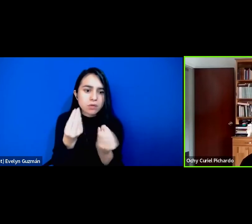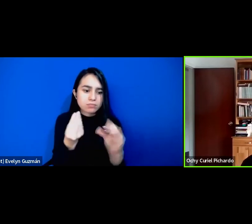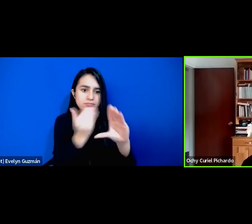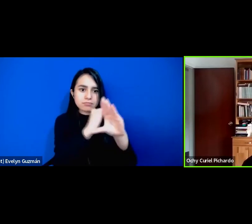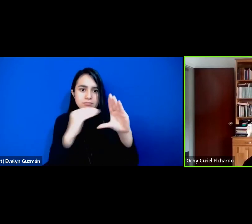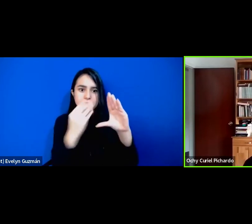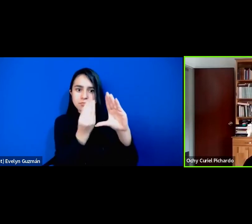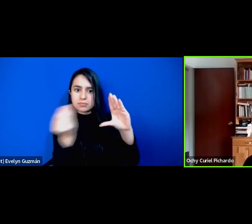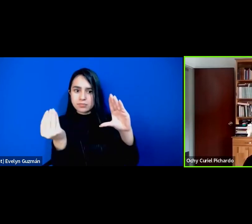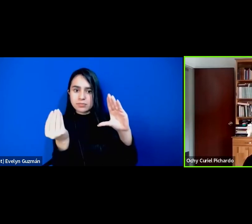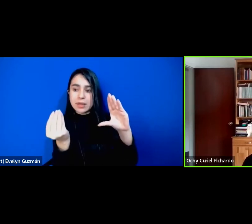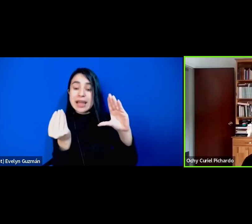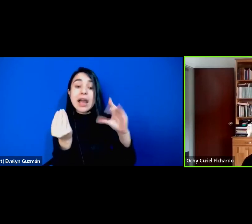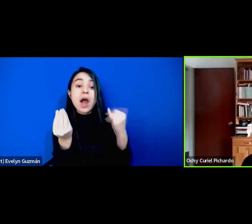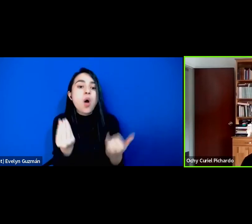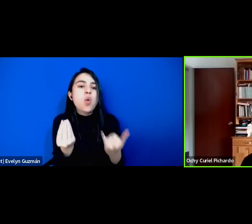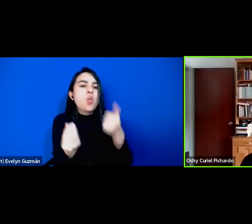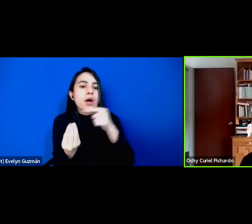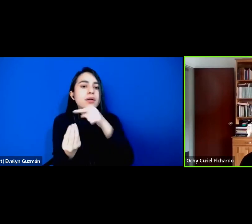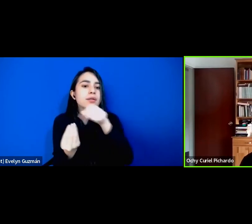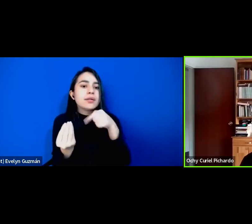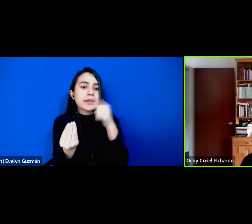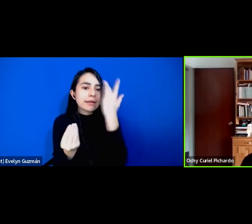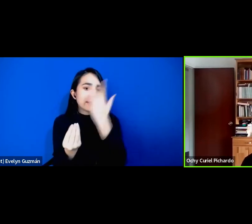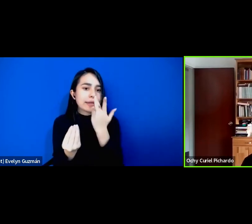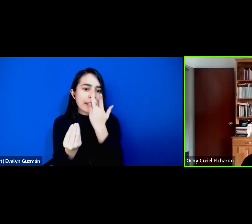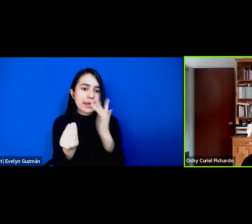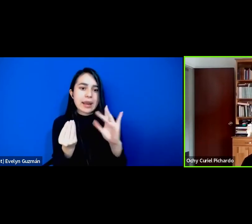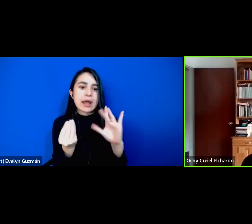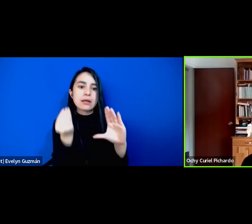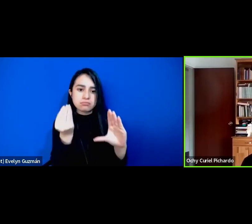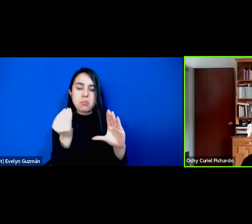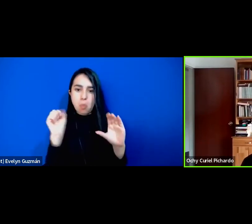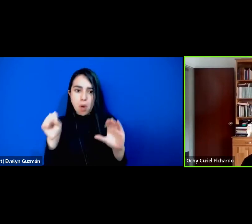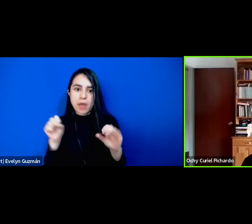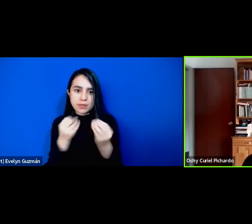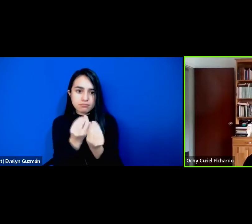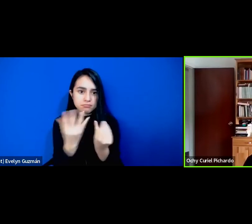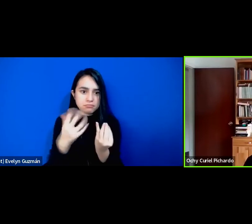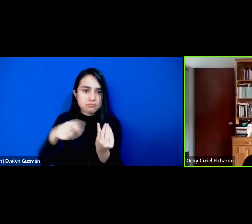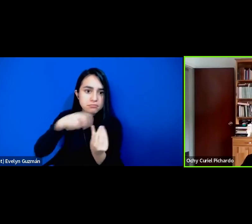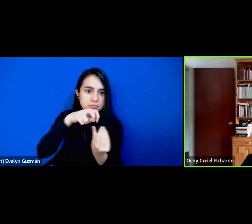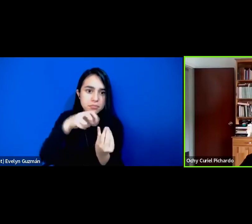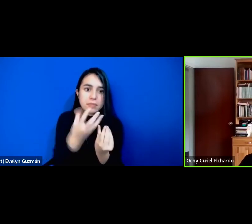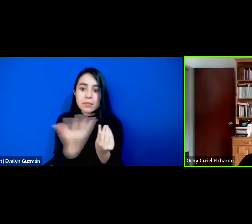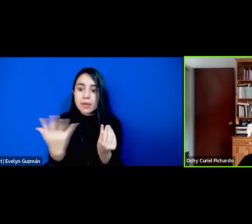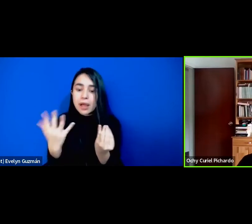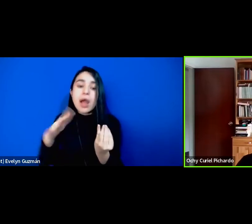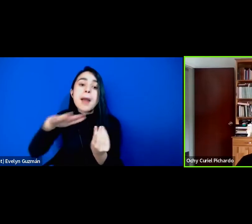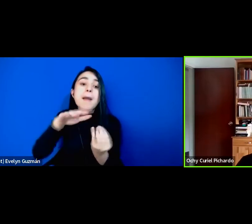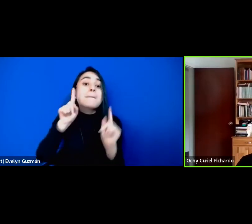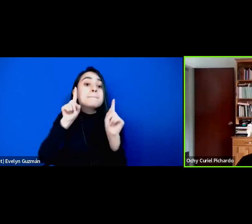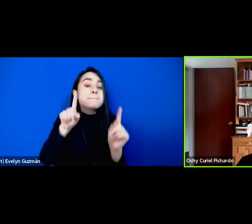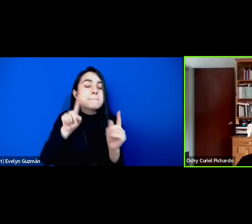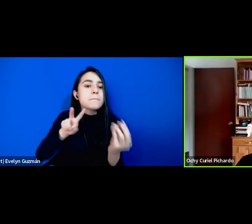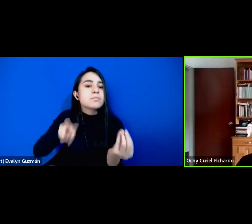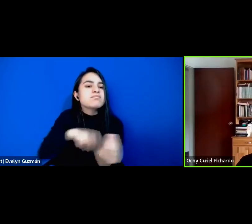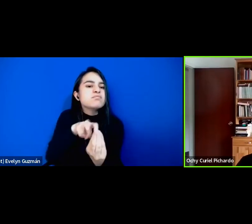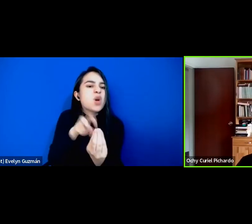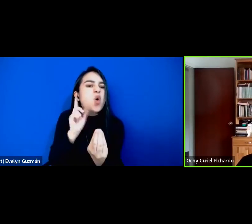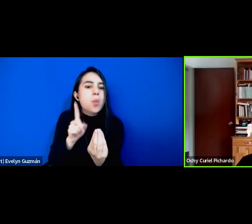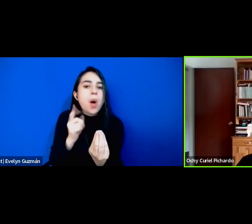particularmente en este caso la clase medias negras, pero además eso se articula a la complejidad, digamos, de un